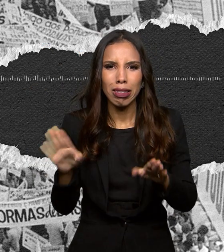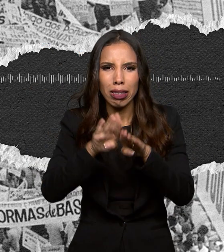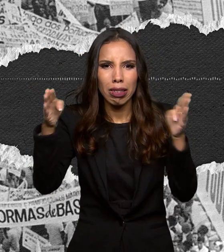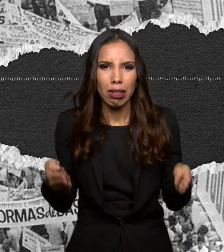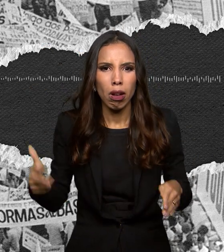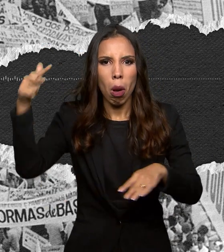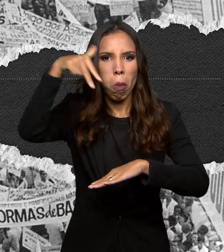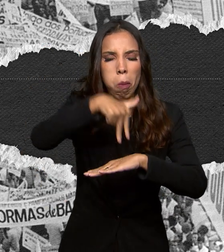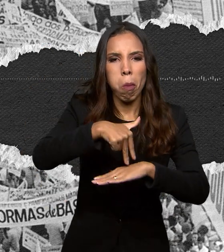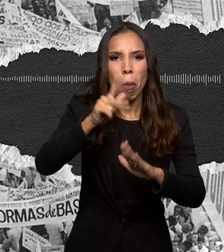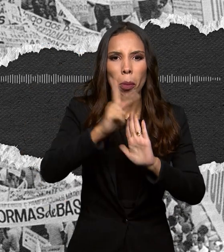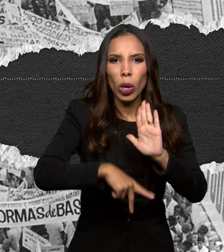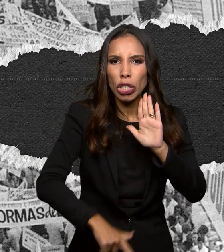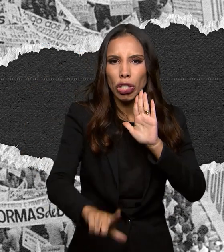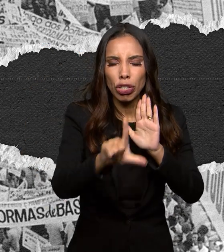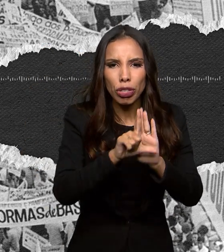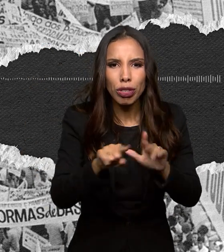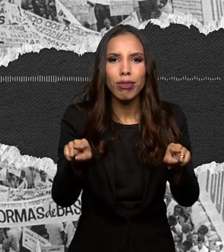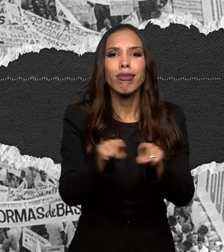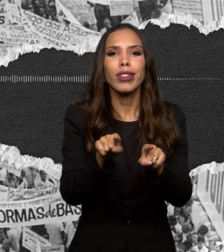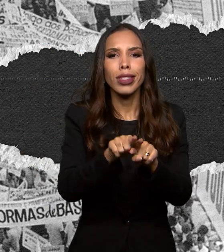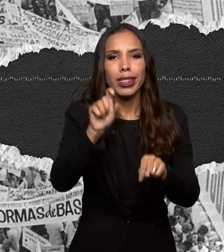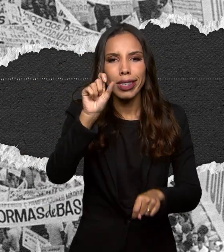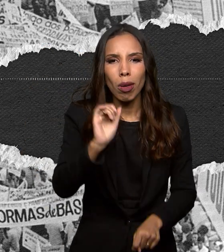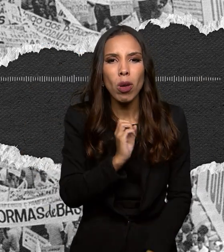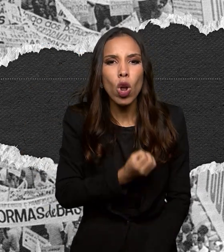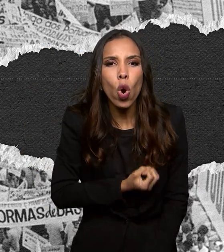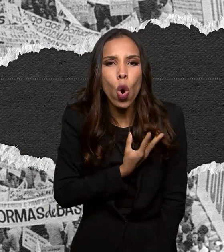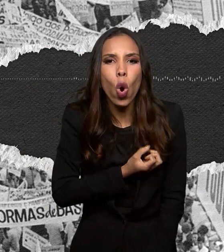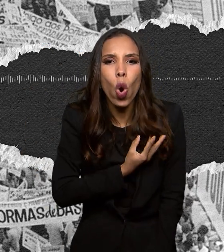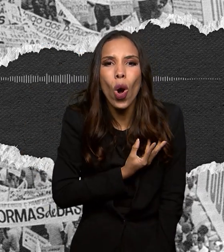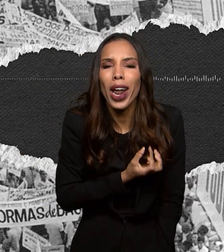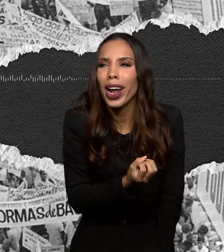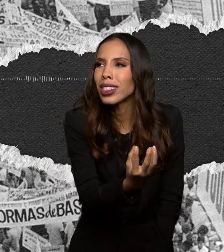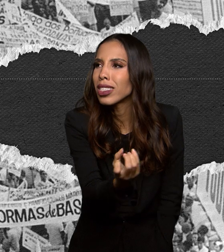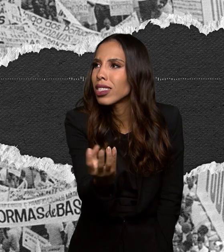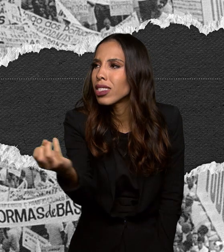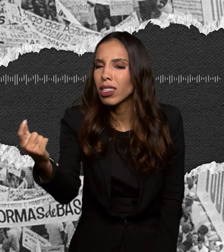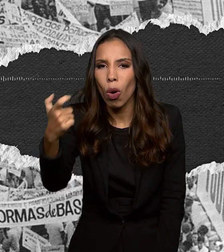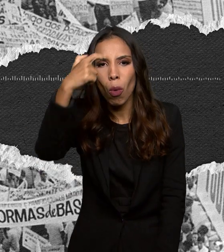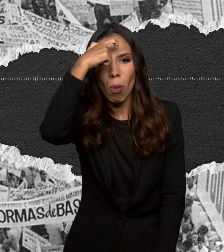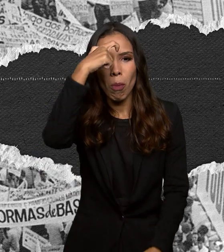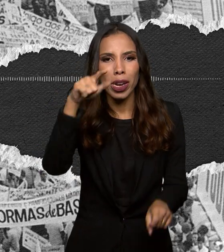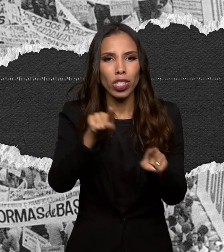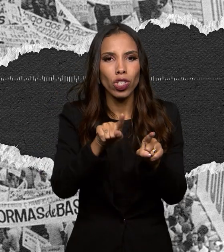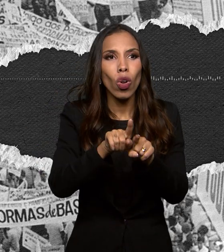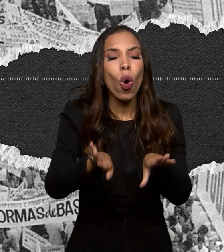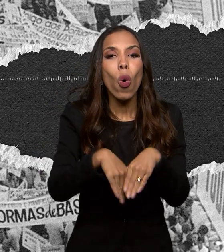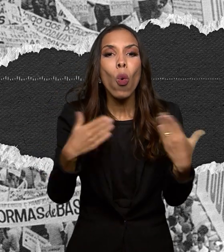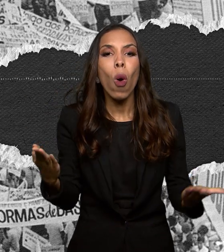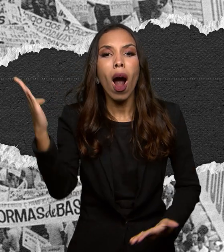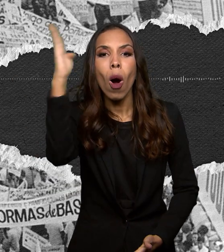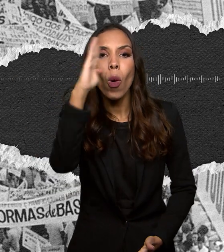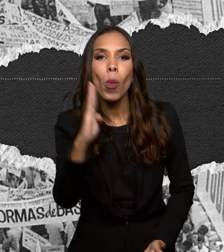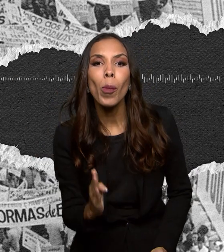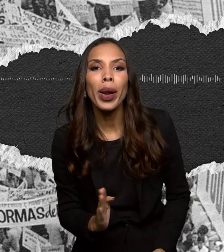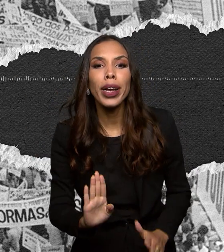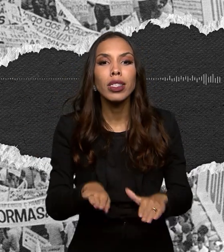projetos de lei. E sim, corações e mentes. Uma disputa por qual Brasil seria construído a partir dali.